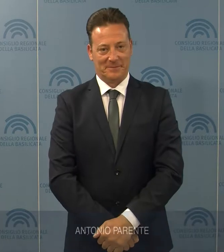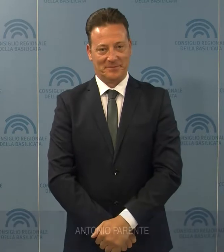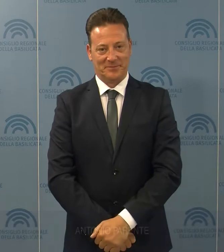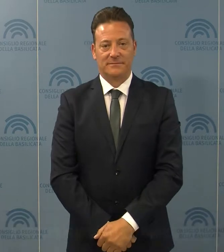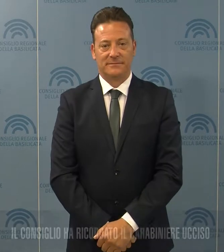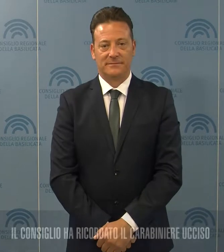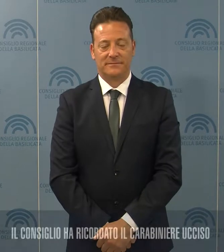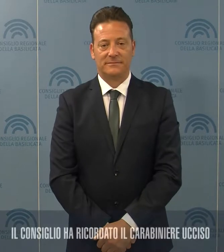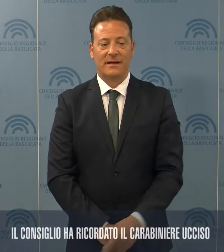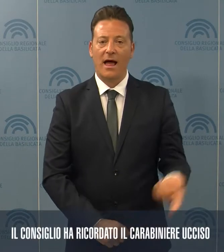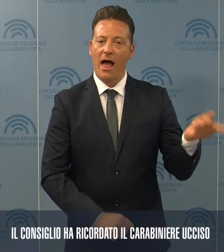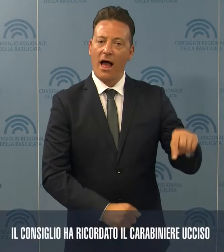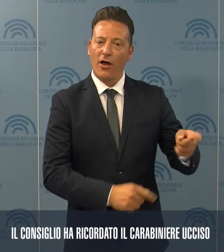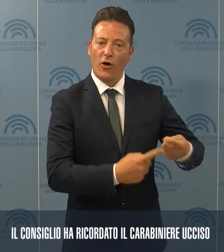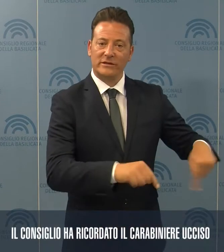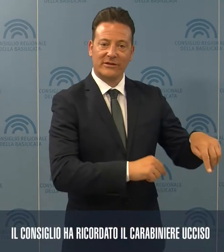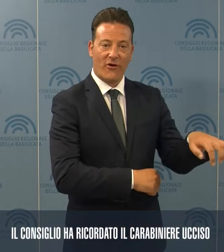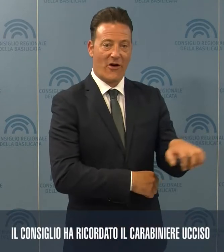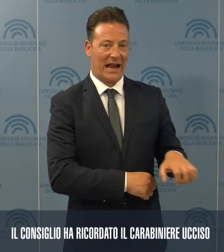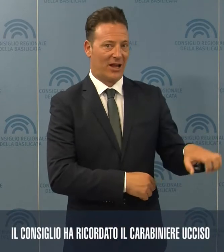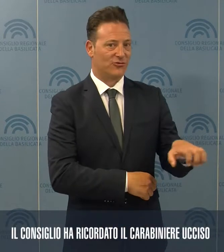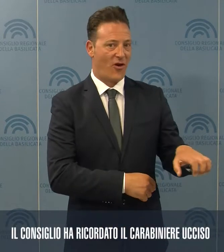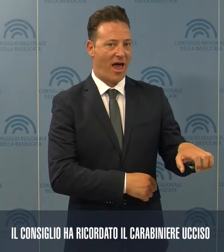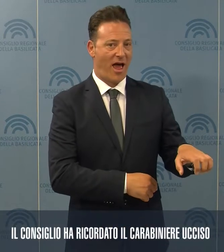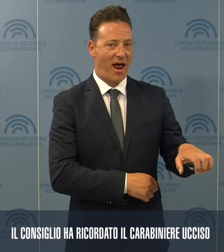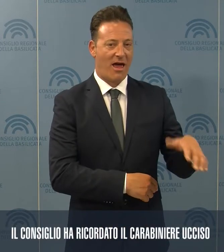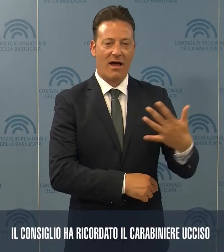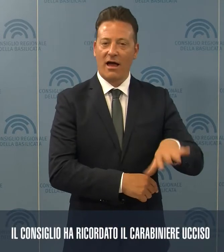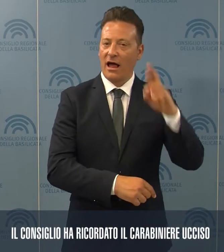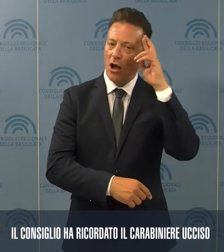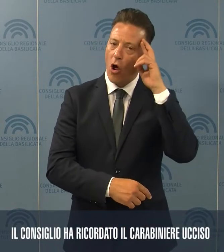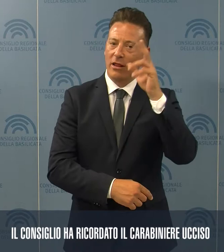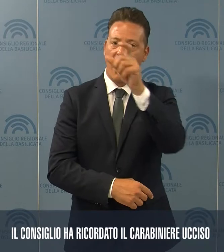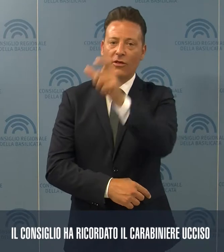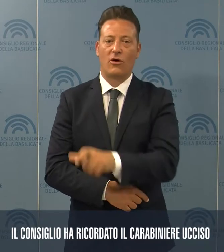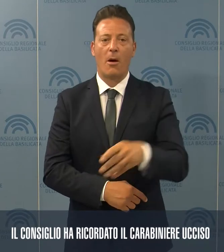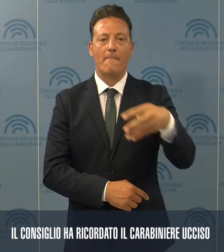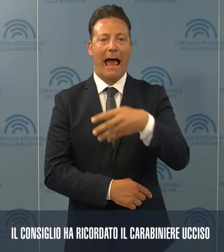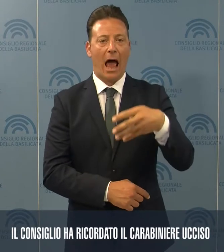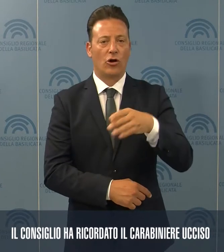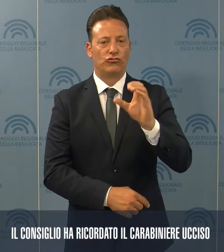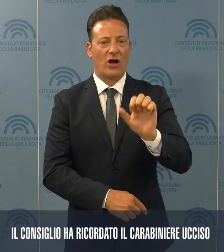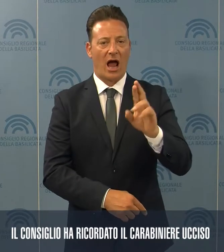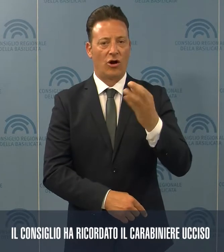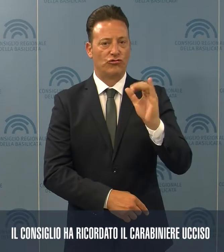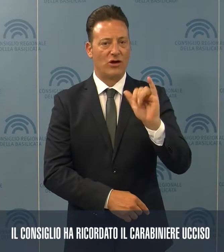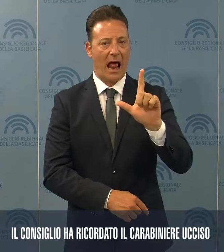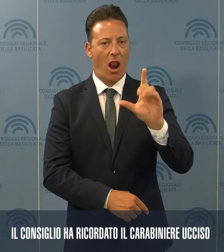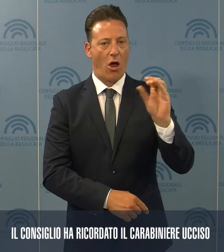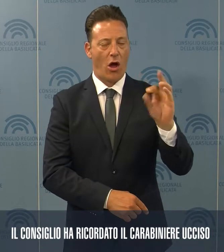Anche il Consiglio regionale della Basilicata ha ricordato Mario Cercello Rega, il